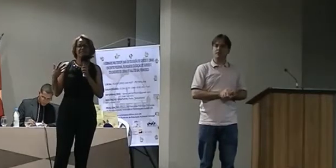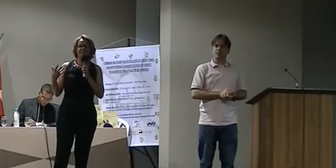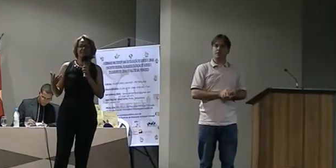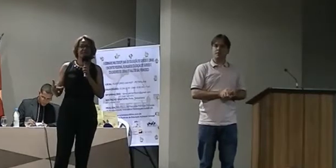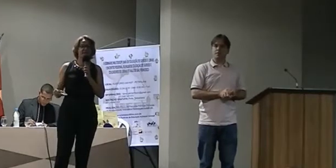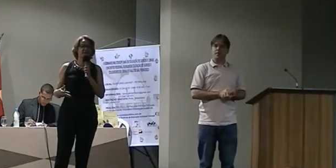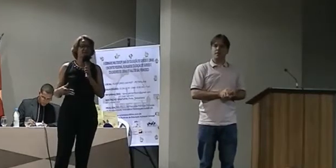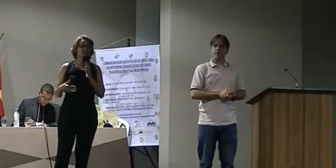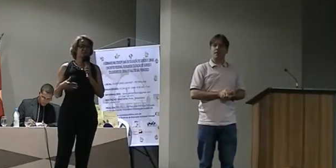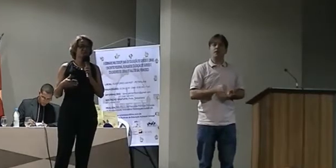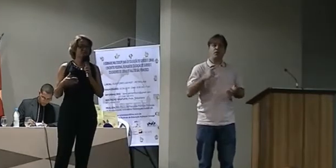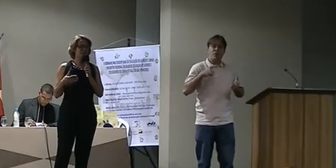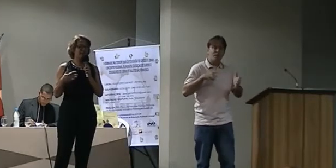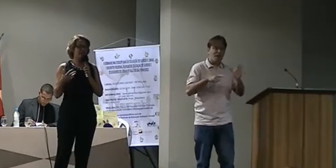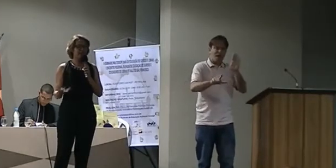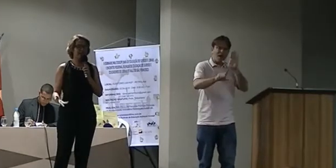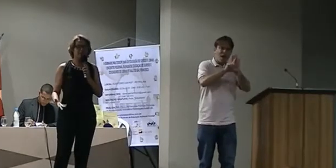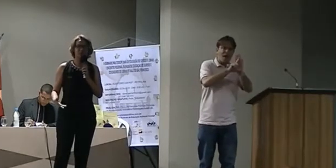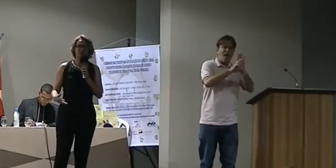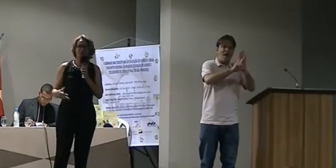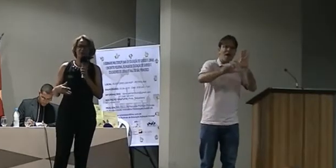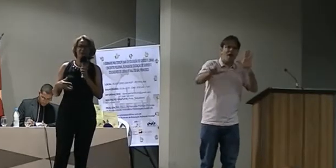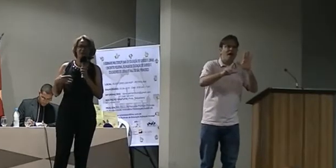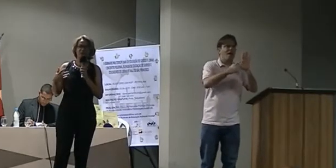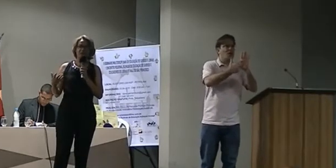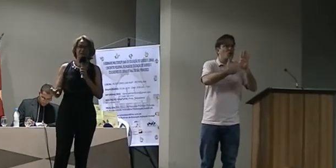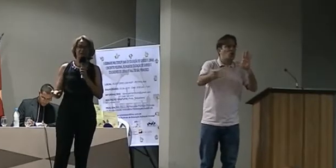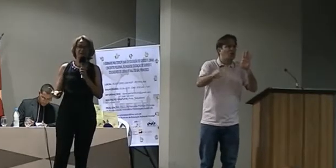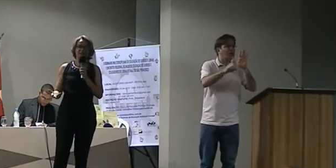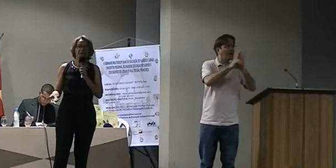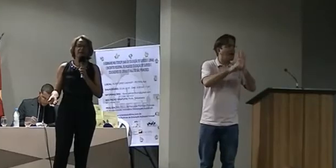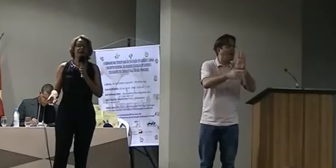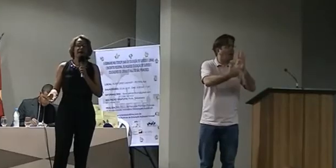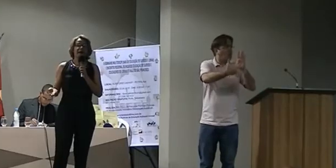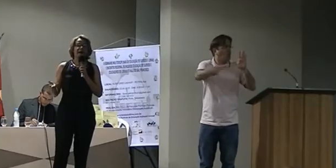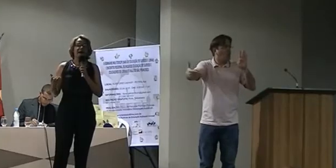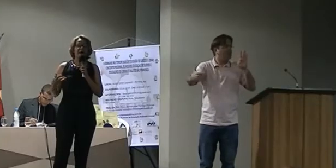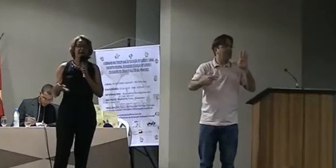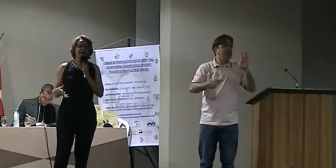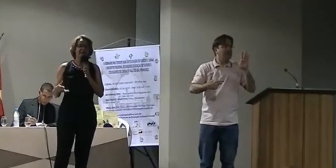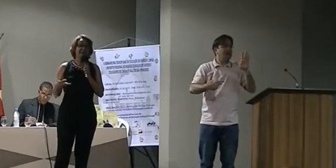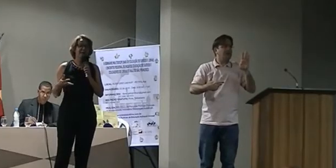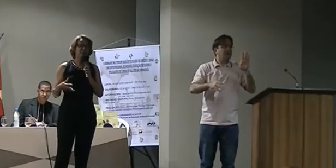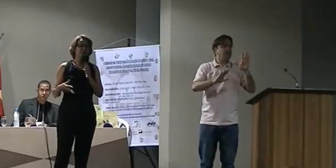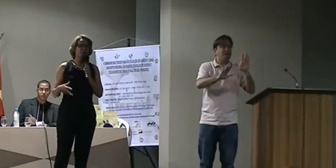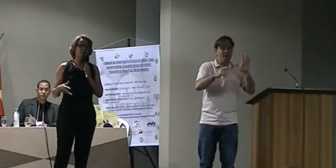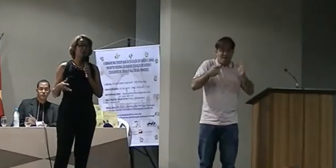as leis, de todos os decretos, de todas as cobranças, ainda é muito